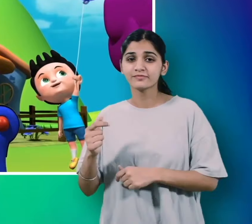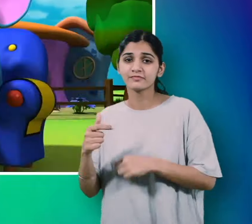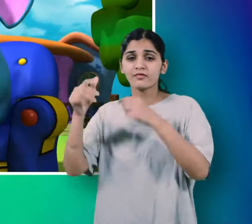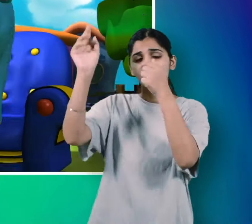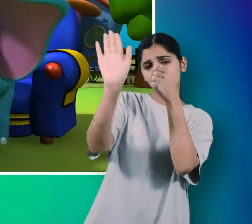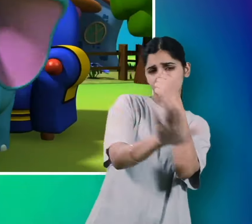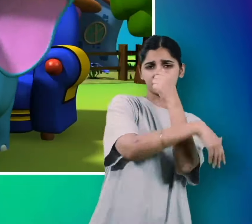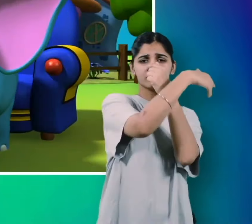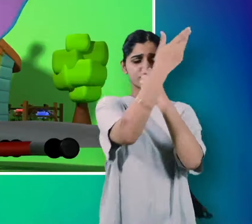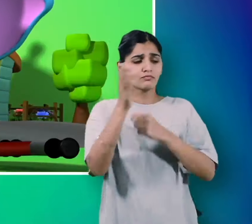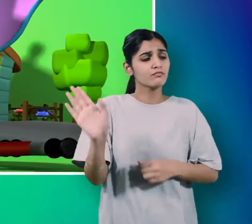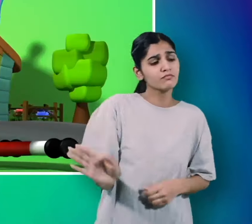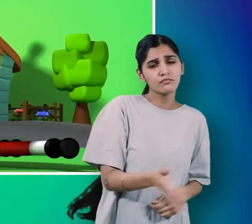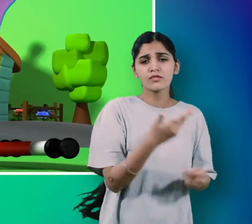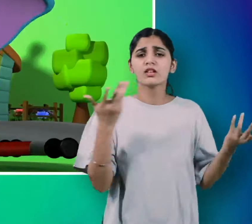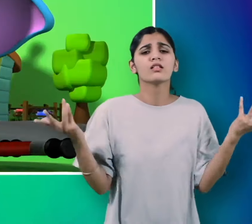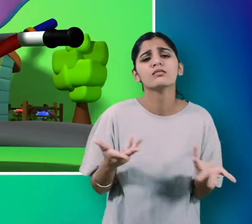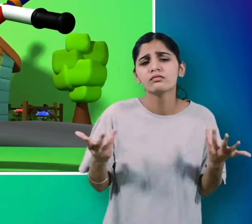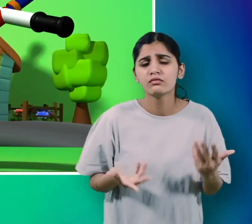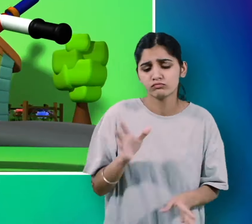हाती राजा कहां चले?